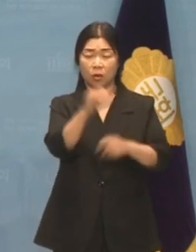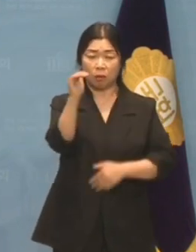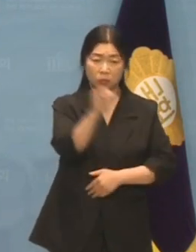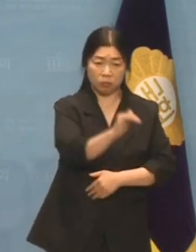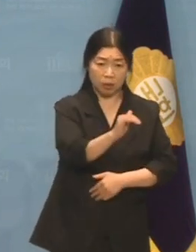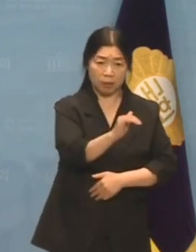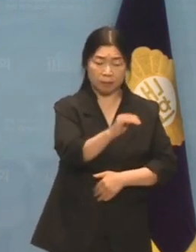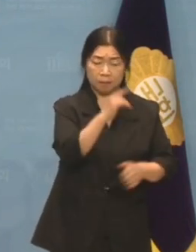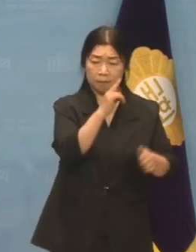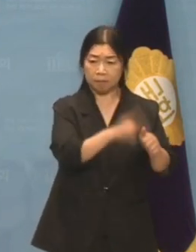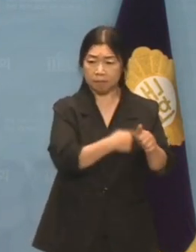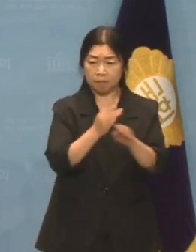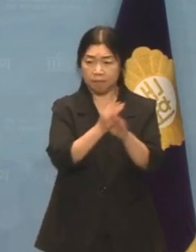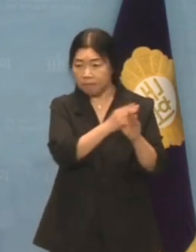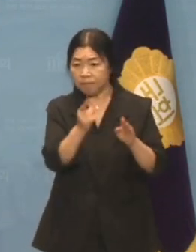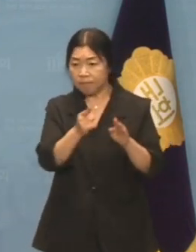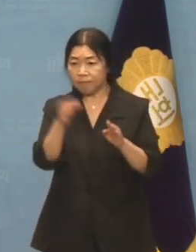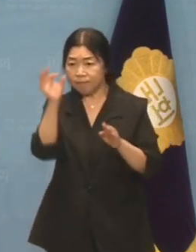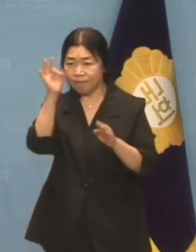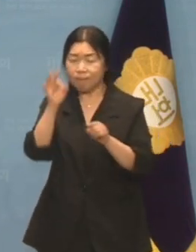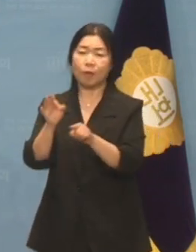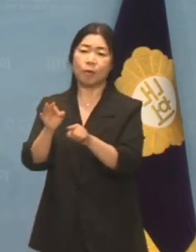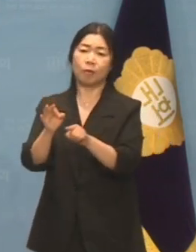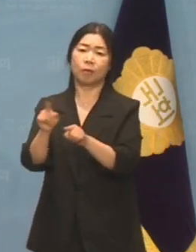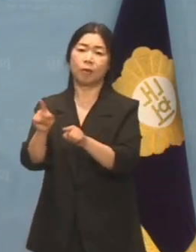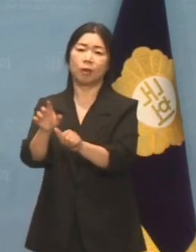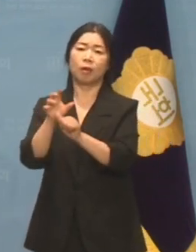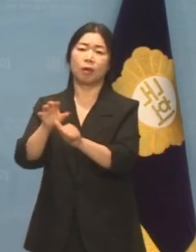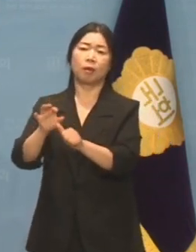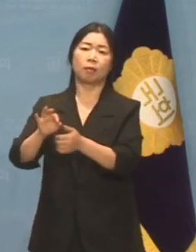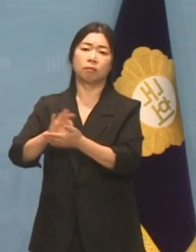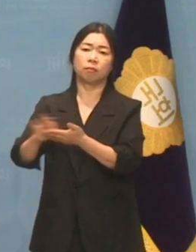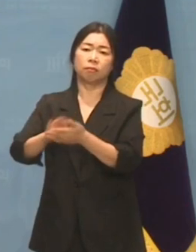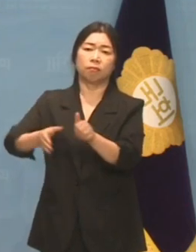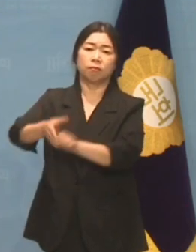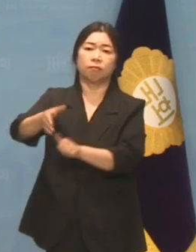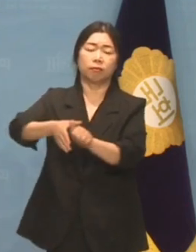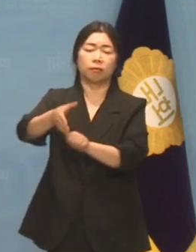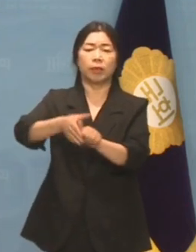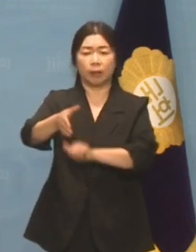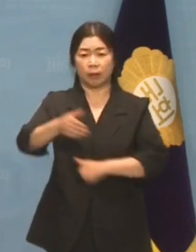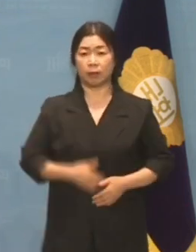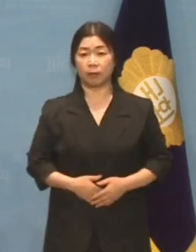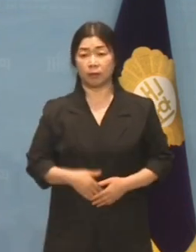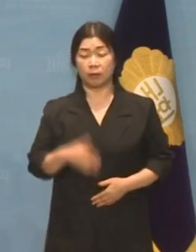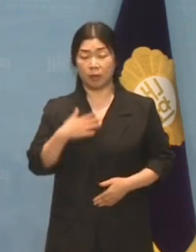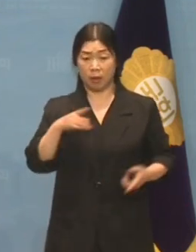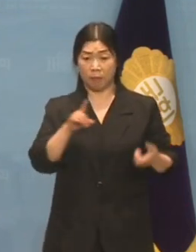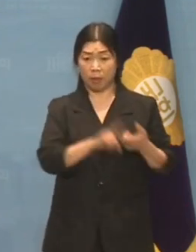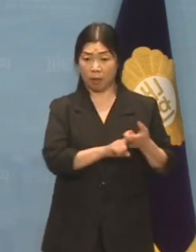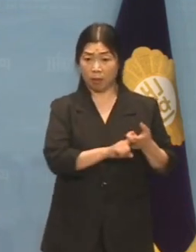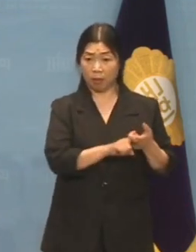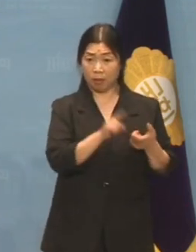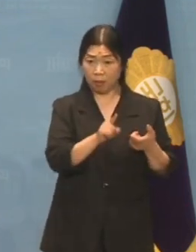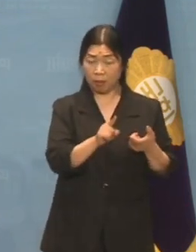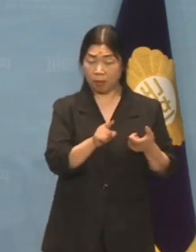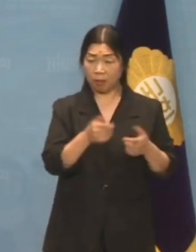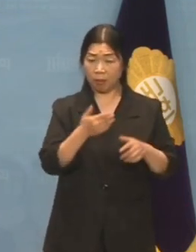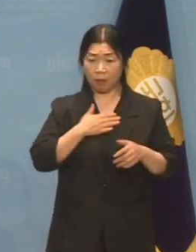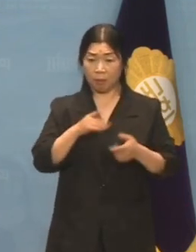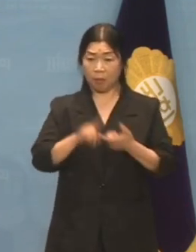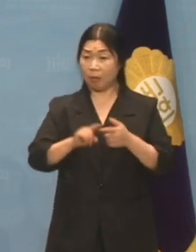사람부터 찾는 듯 합니다. 아군이 아니면 모두 적군이라는 흑백 논리에 갇힌